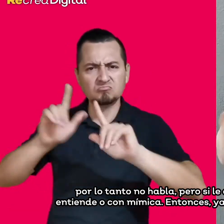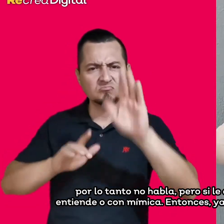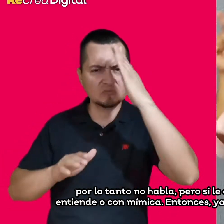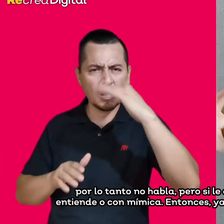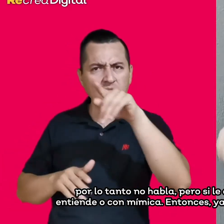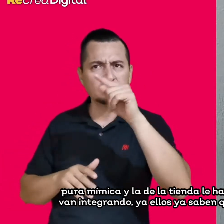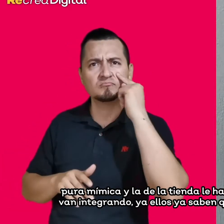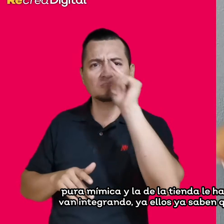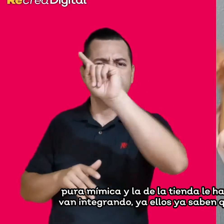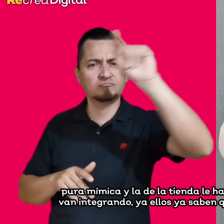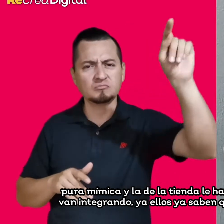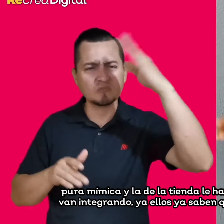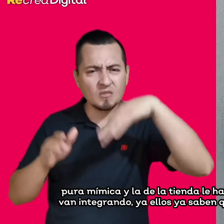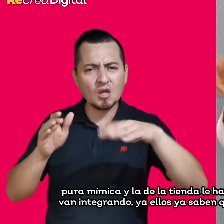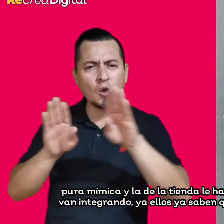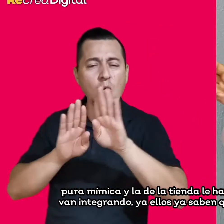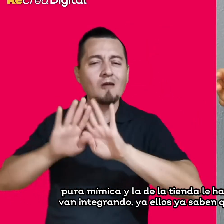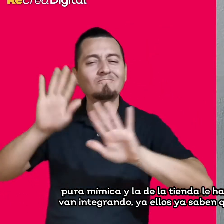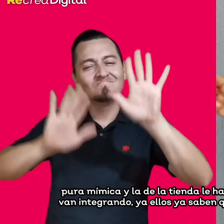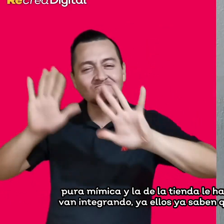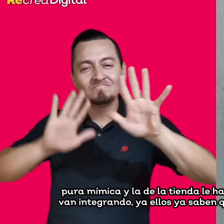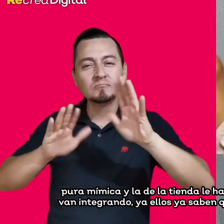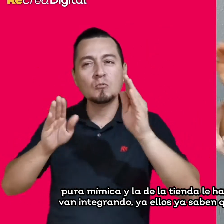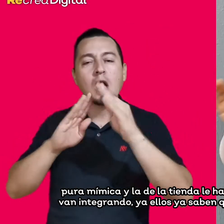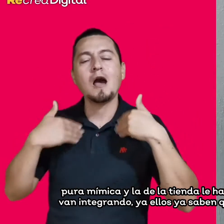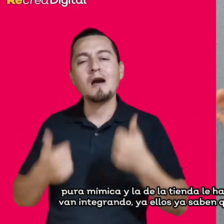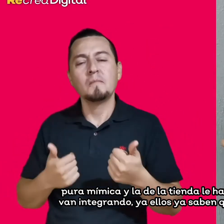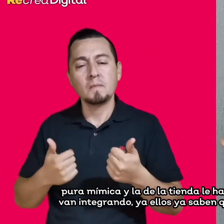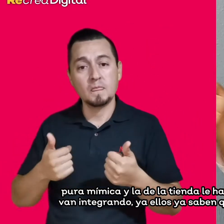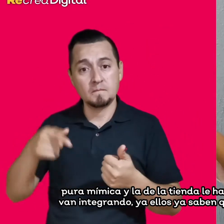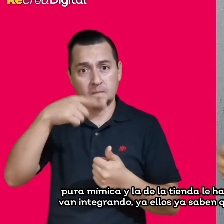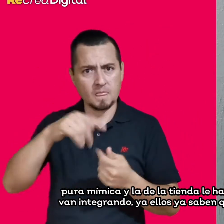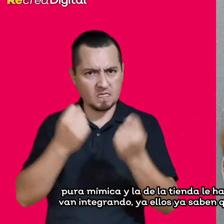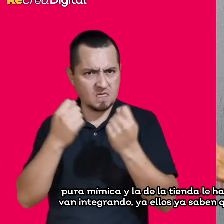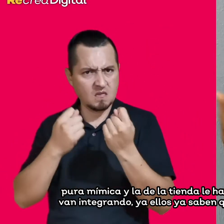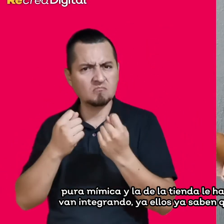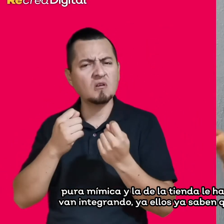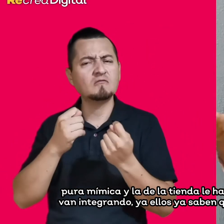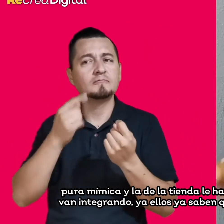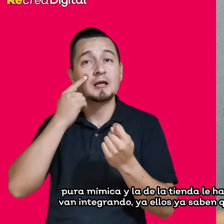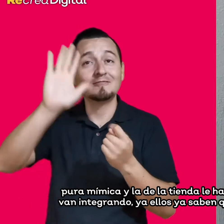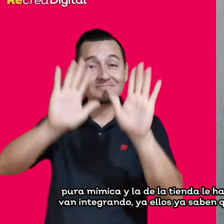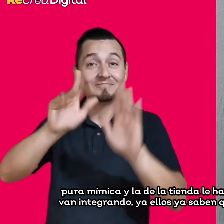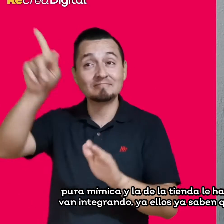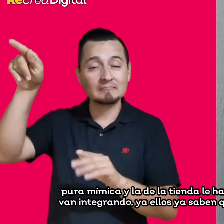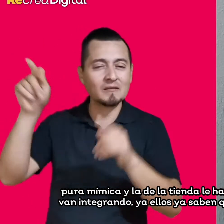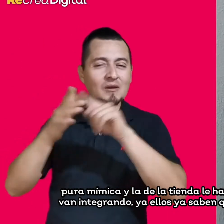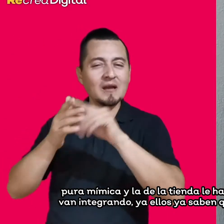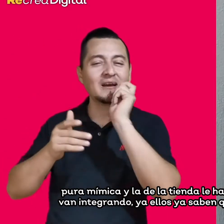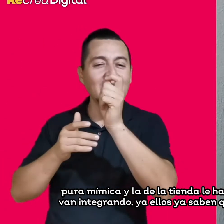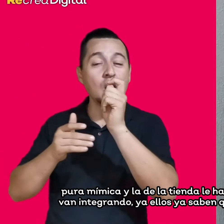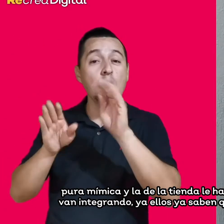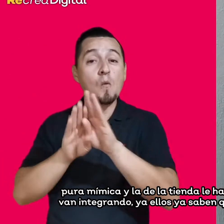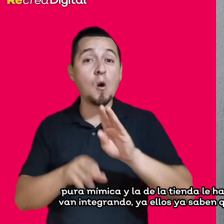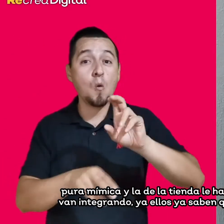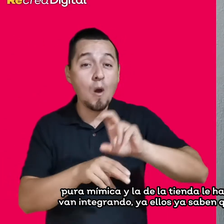tienda y con pura mímica y la de la tienda le hace así y es huevo y ya sabe y así se van integrando, sea, ya ellos ya saben